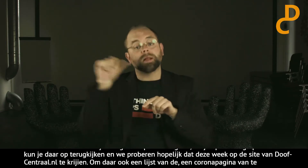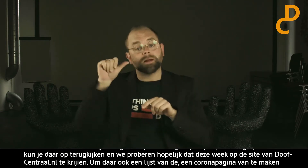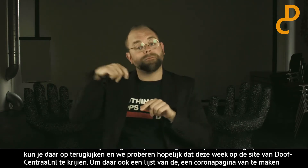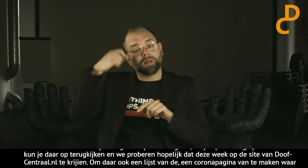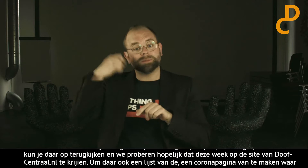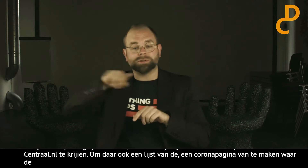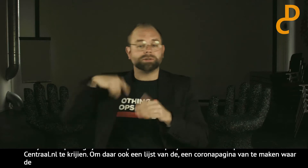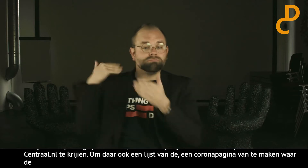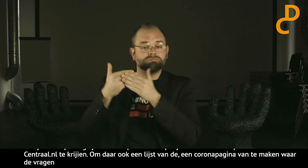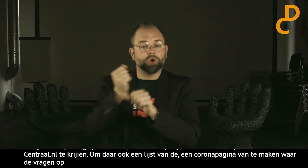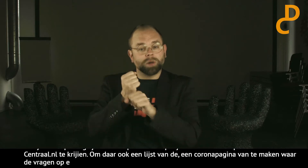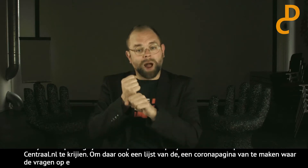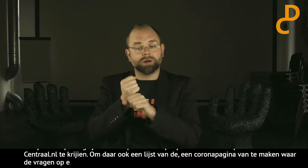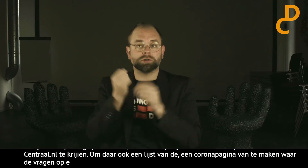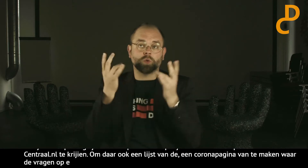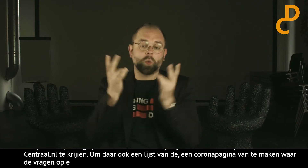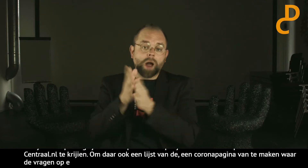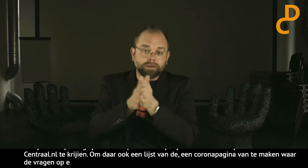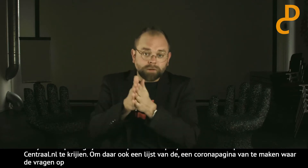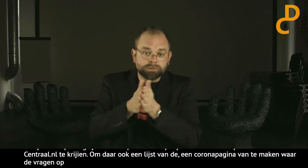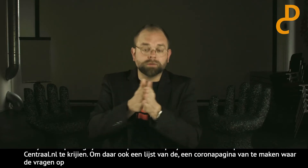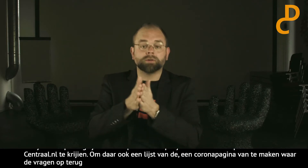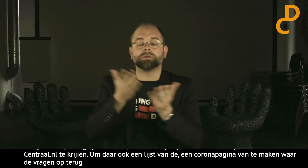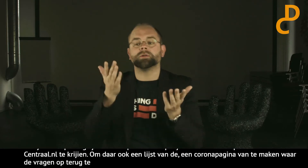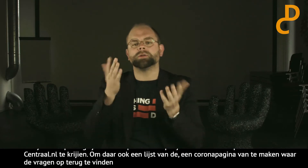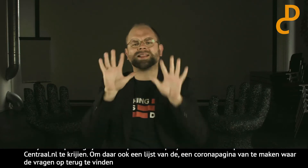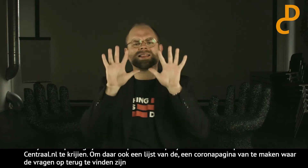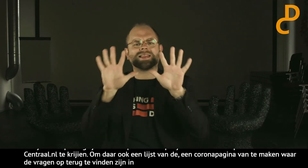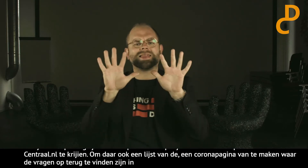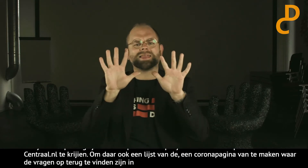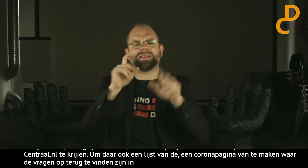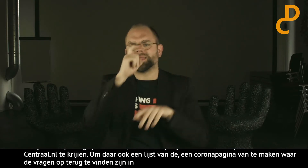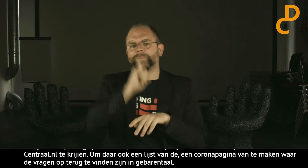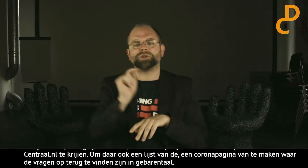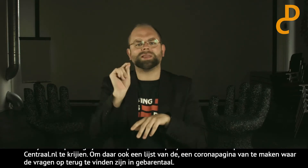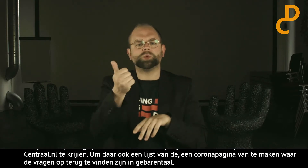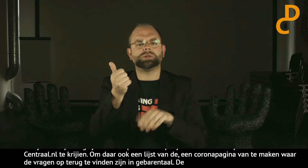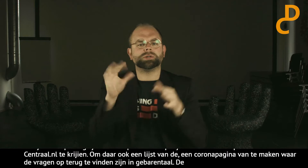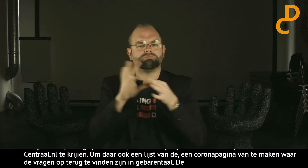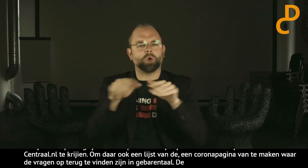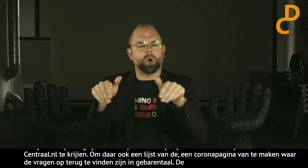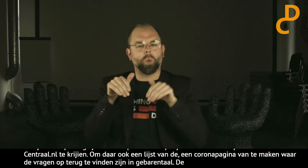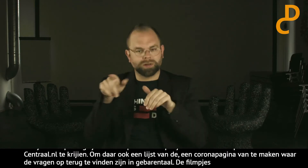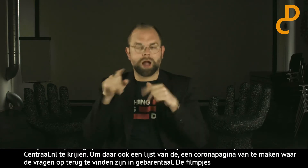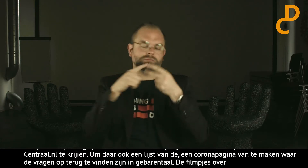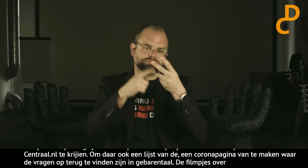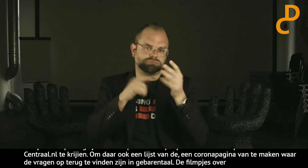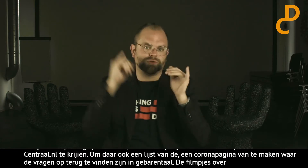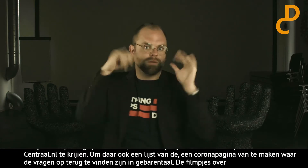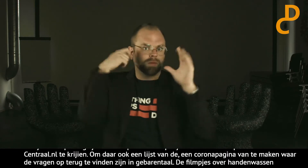vinden zijn in gebarentaal. Dus alle filmpjes die we tot nu toe zijn gemaakt, over het handen wassen, hoe je dat moet doen. En de tien nep fake nieuws